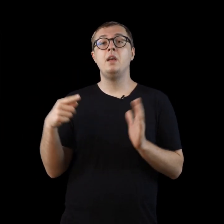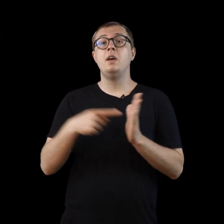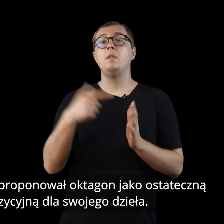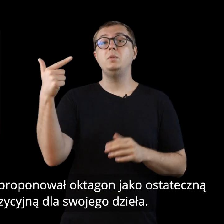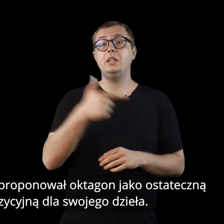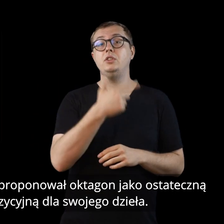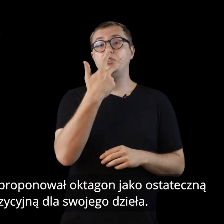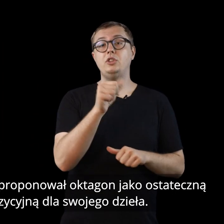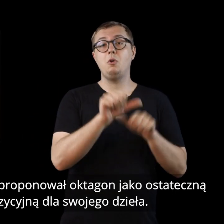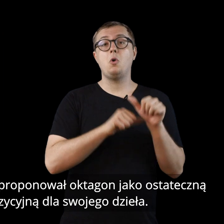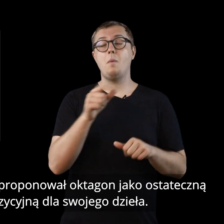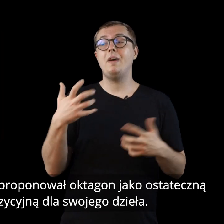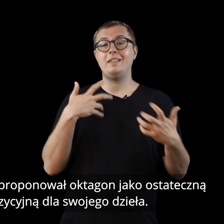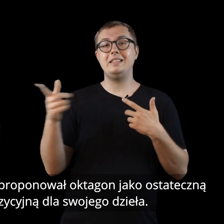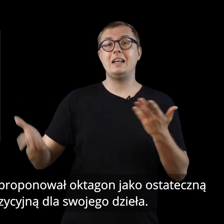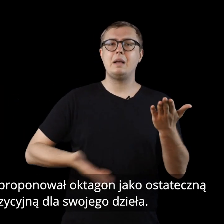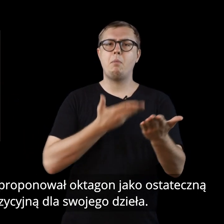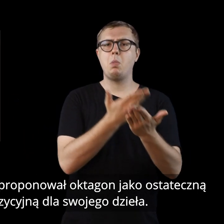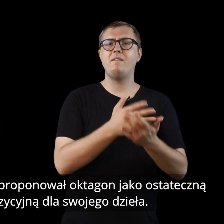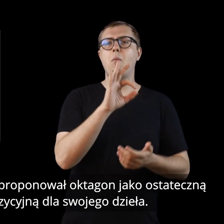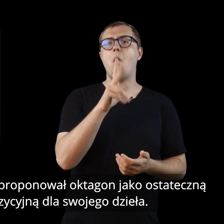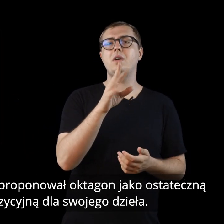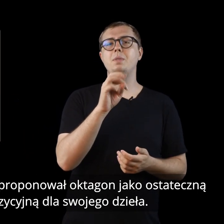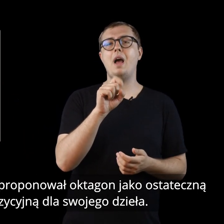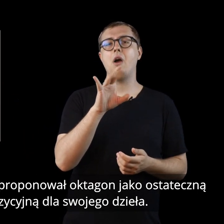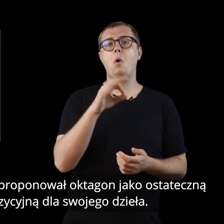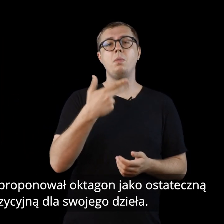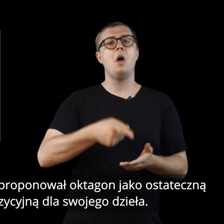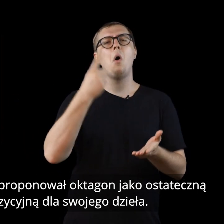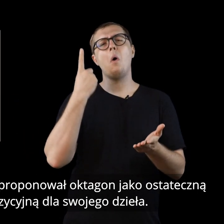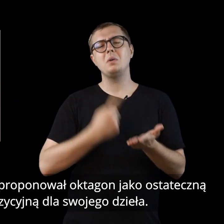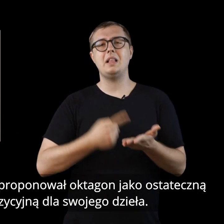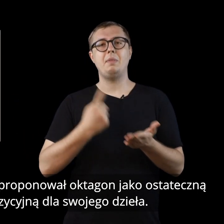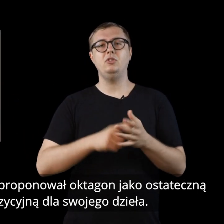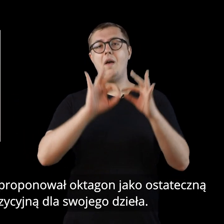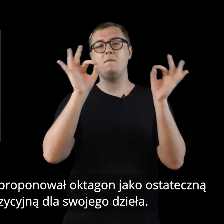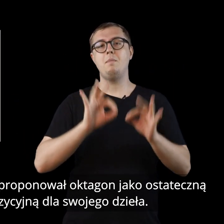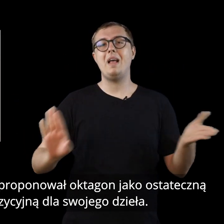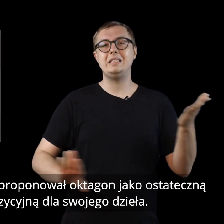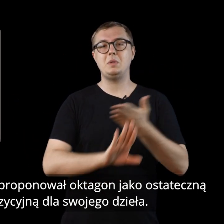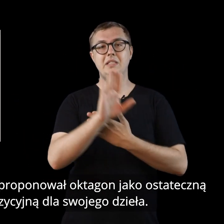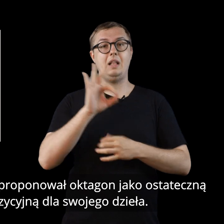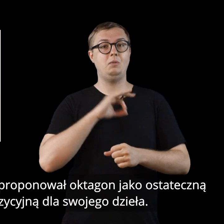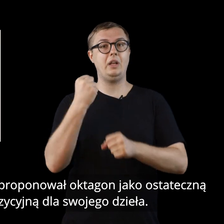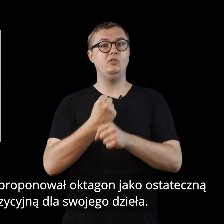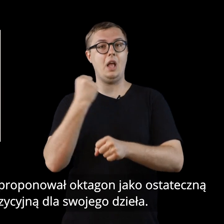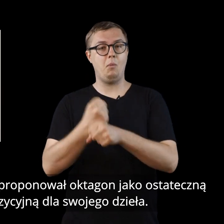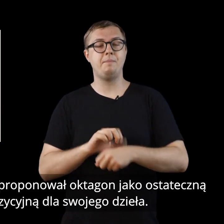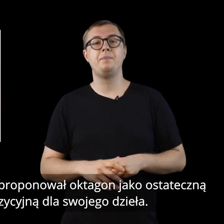W roku 2003 artysta zaproponował Octagon jako ostateczną formę ekspozycyjną dla swojego dzieła.